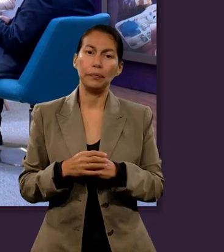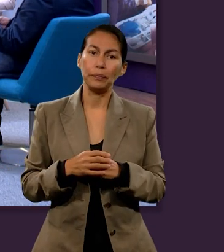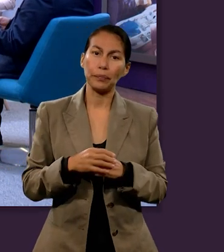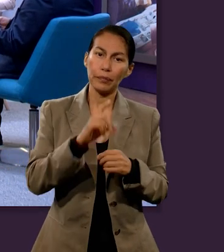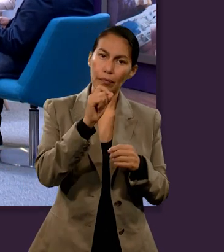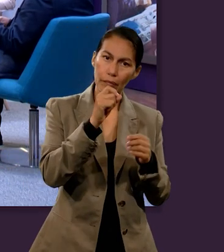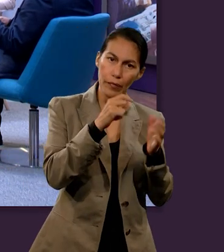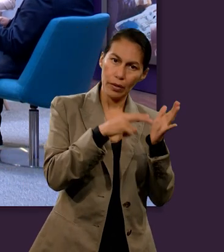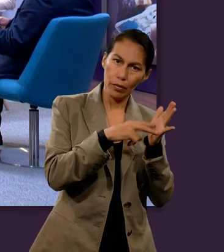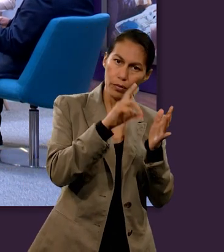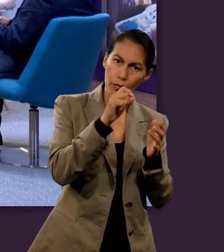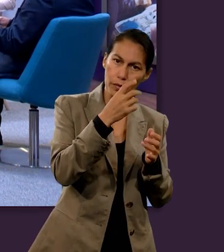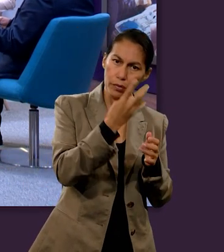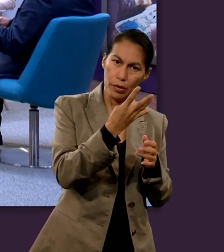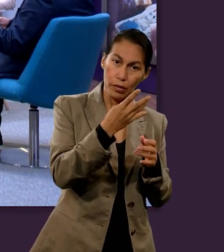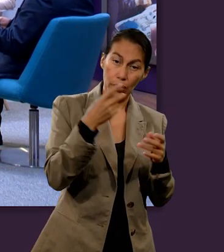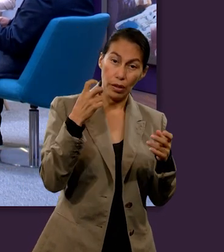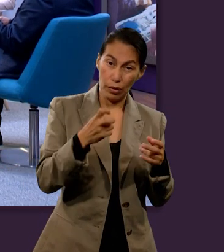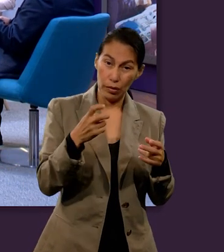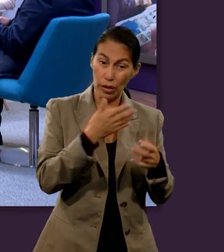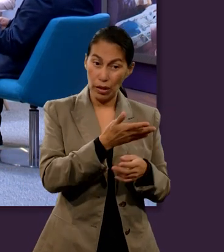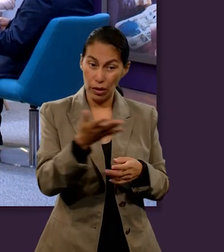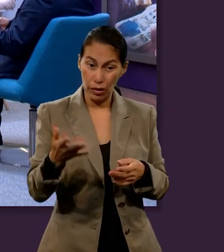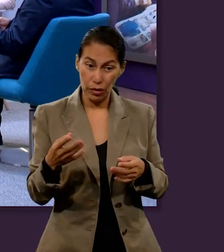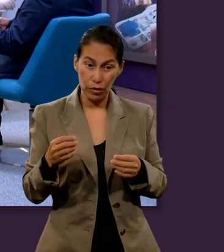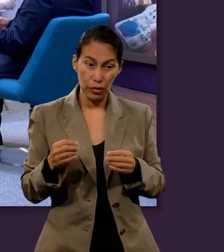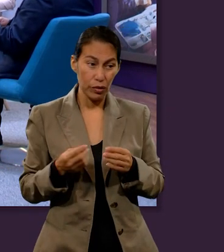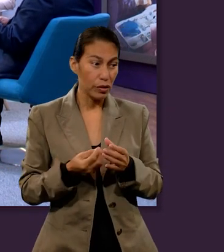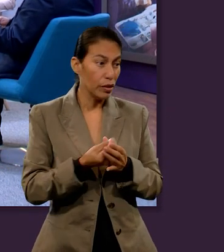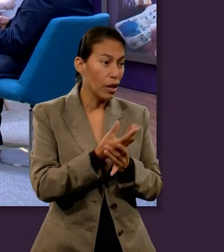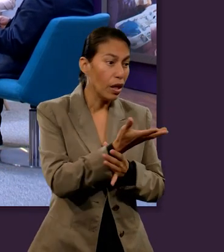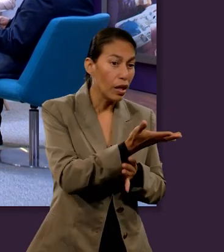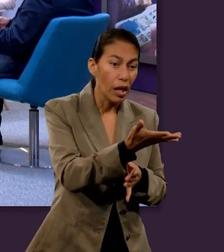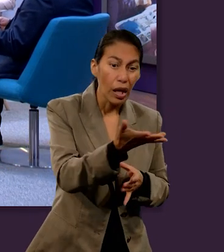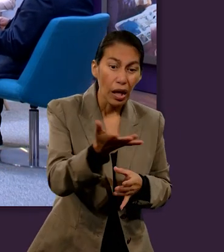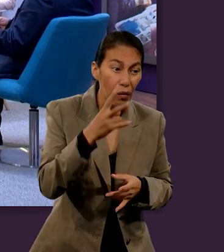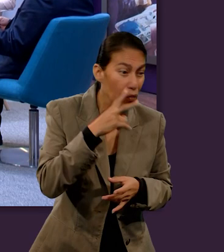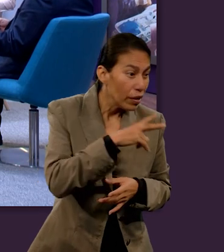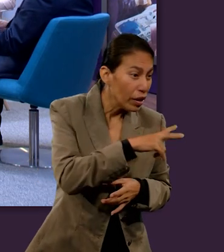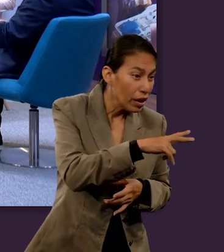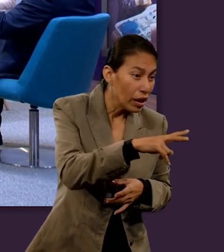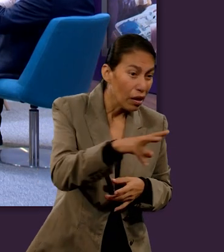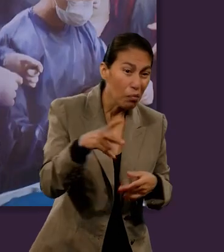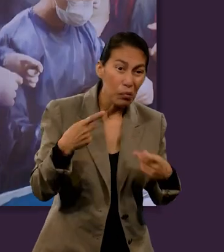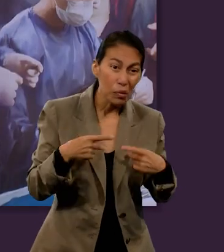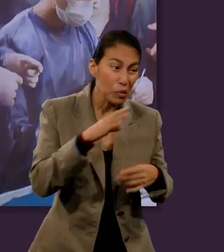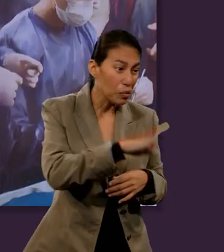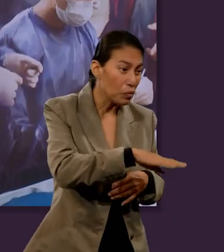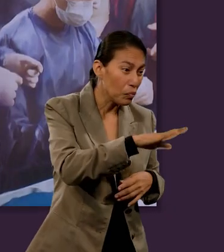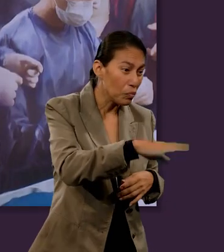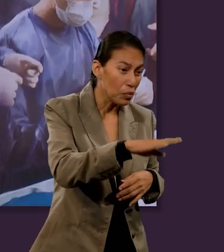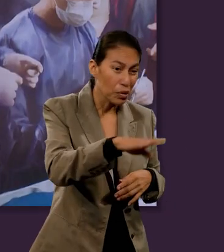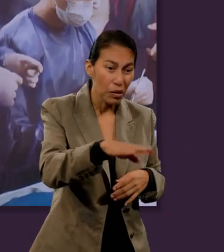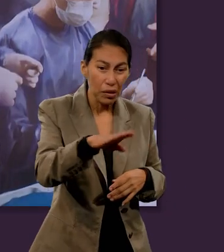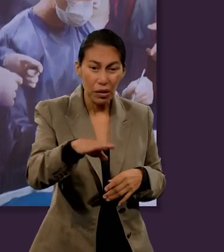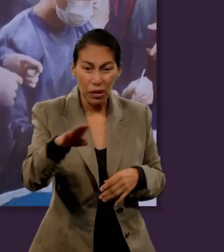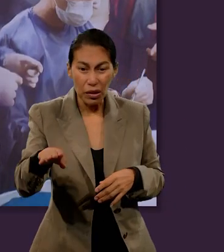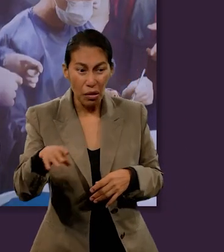entonces saldrán y contemplarán los cadáveres de los que se rebelaron contra mí, y aquí viene lo que Jesús cita.